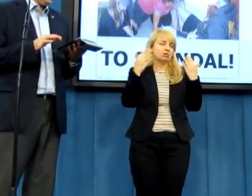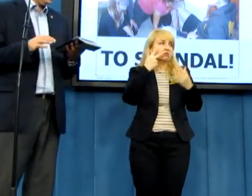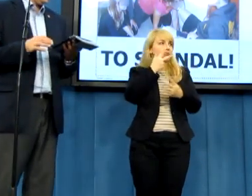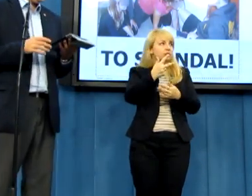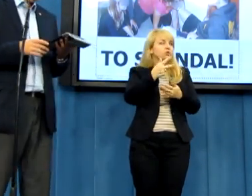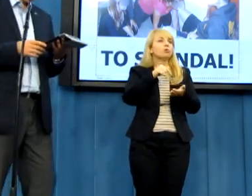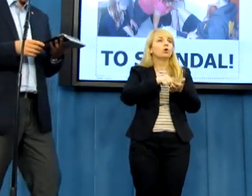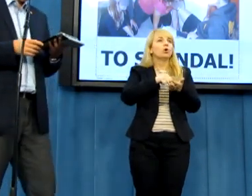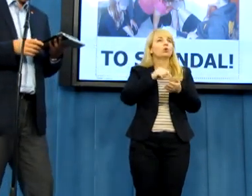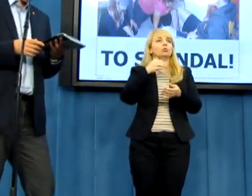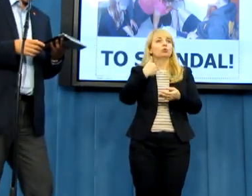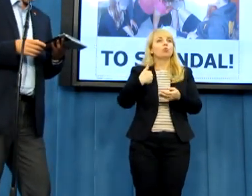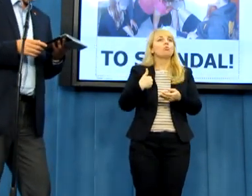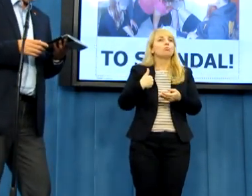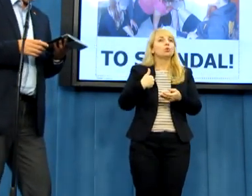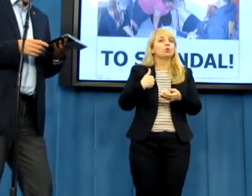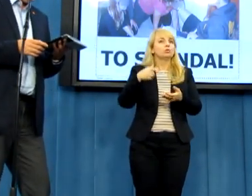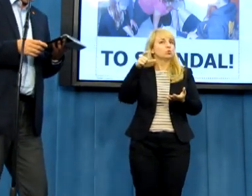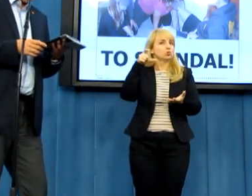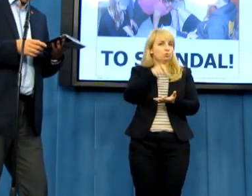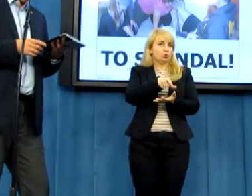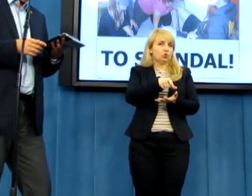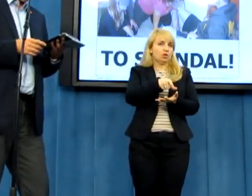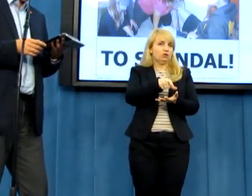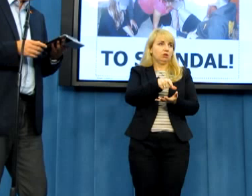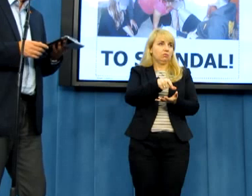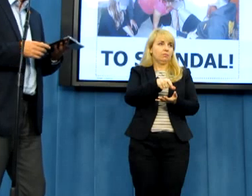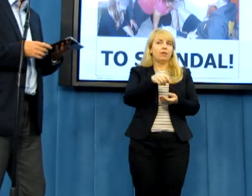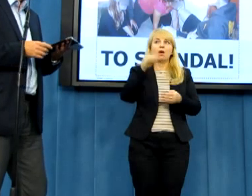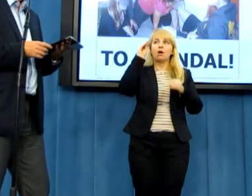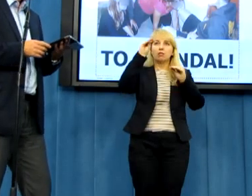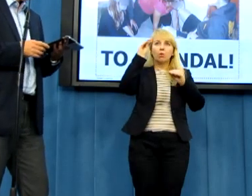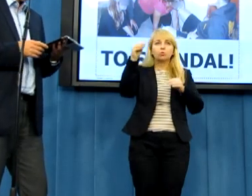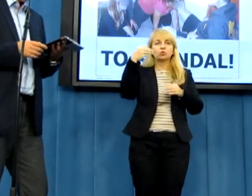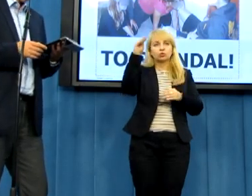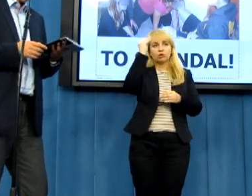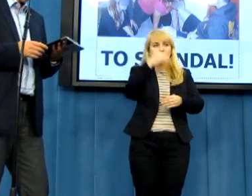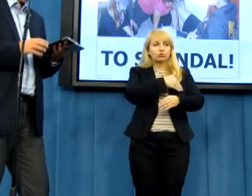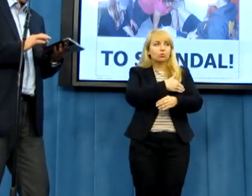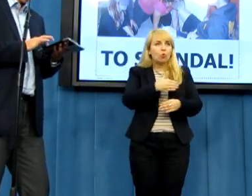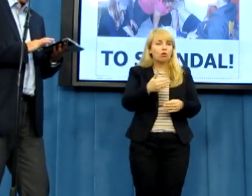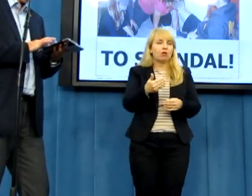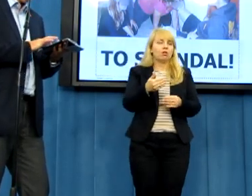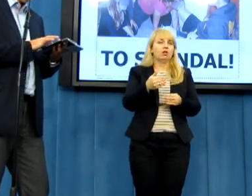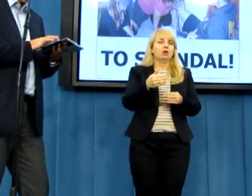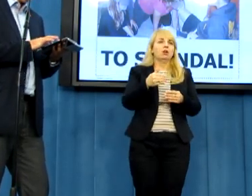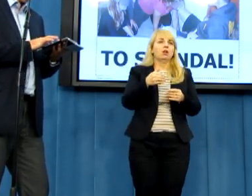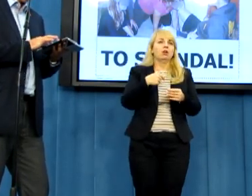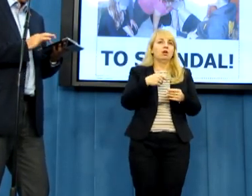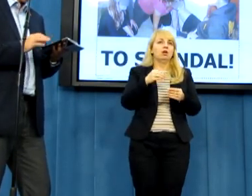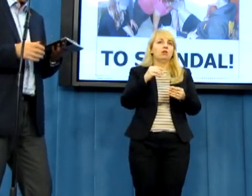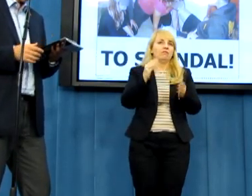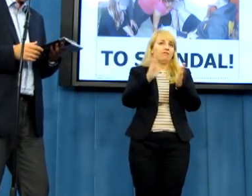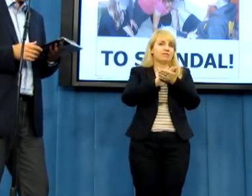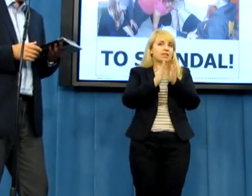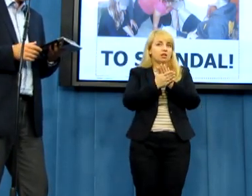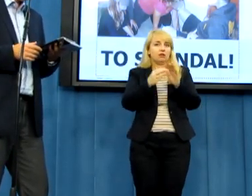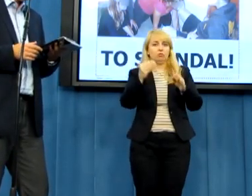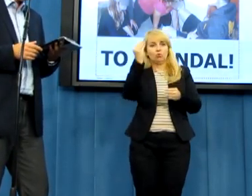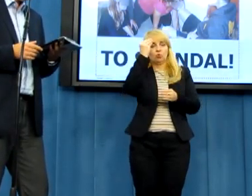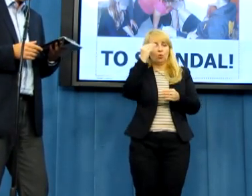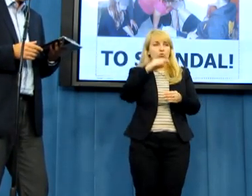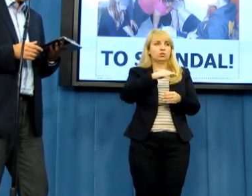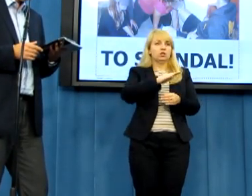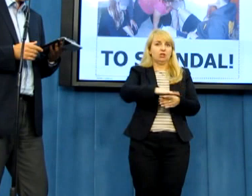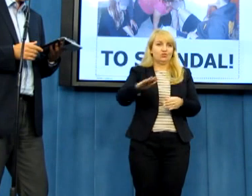iż była pewnego rodzaju presja, no przecież nauczyciel w szkole w stosunku do uczniów